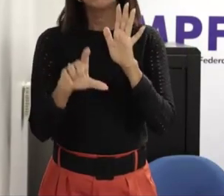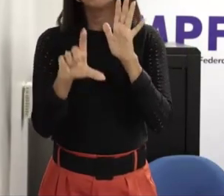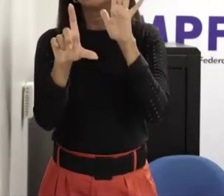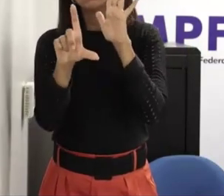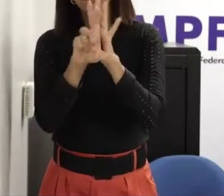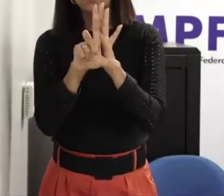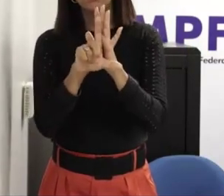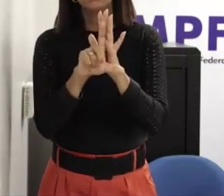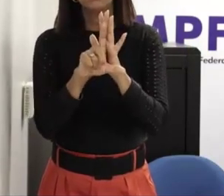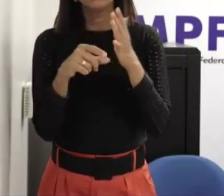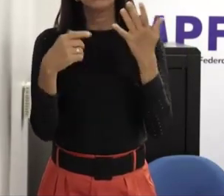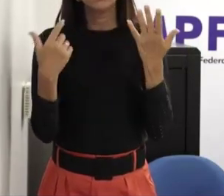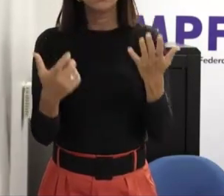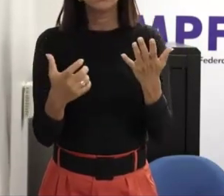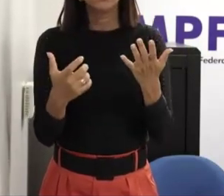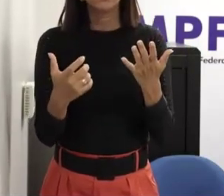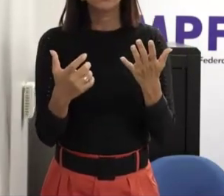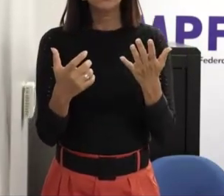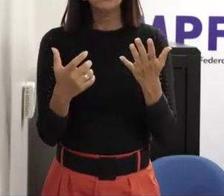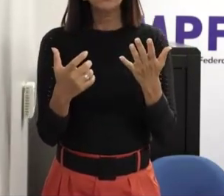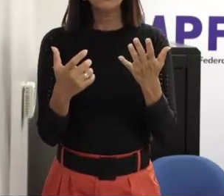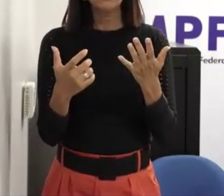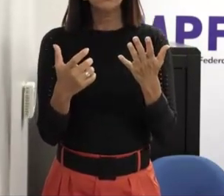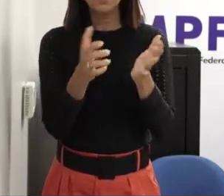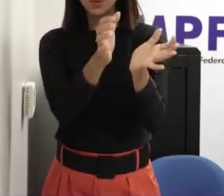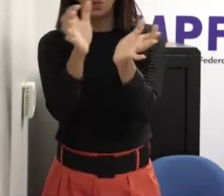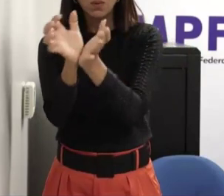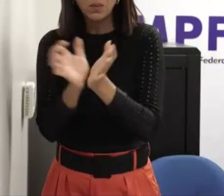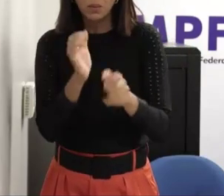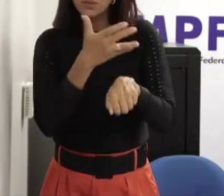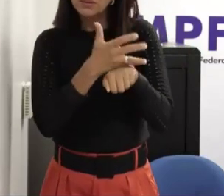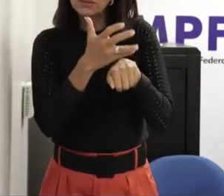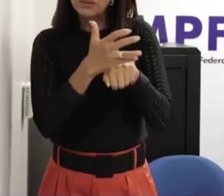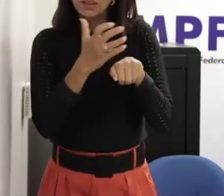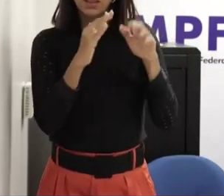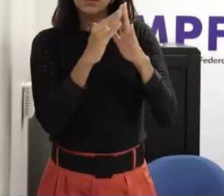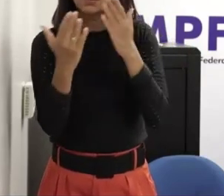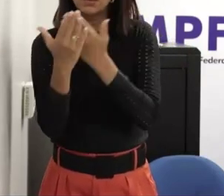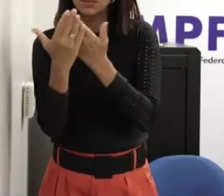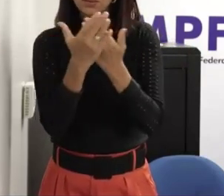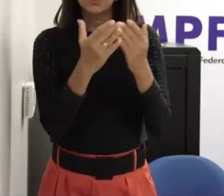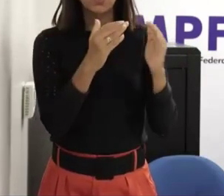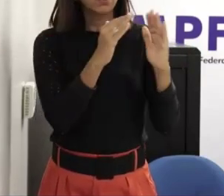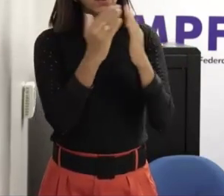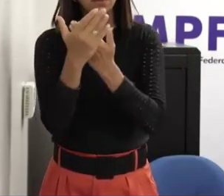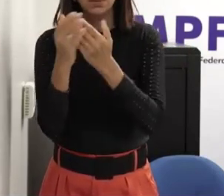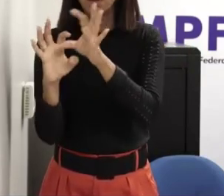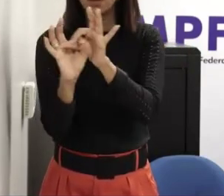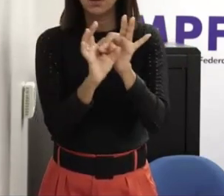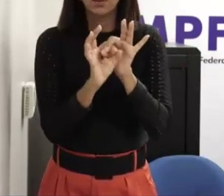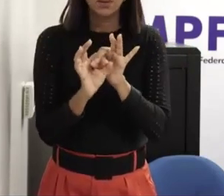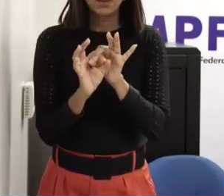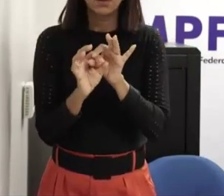a presença ou melhor dizendo a inclusão das equipes multiprofissionais nas instituições sejam públicas ou privadas né